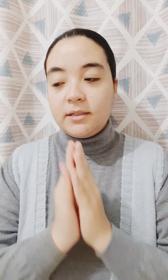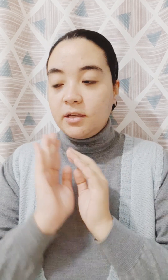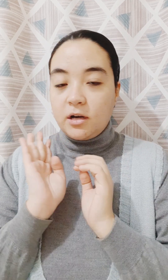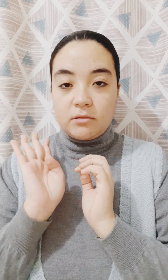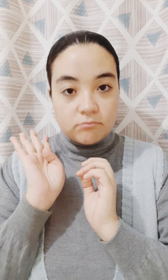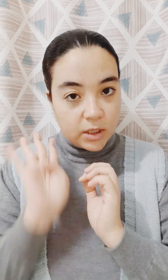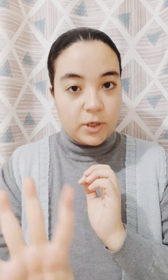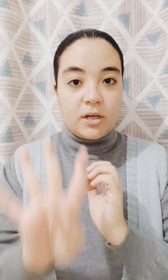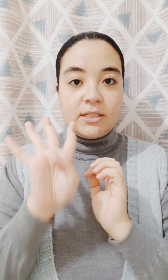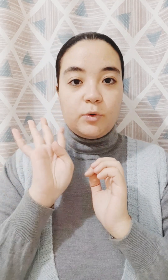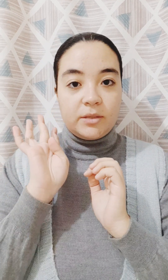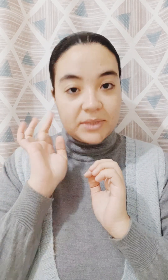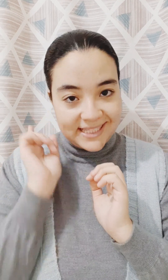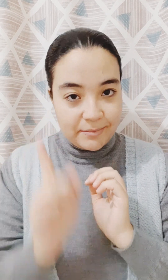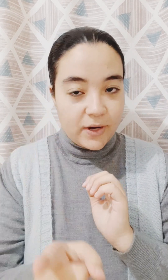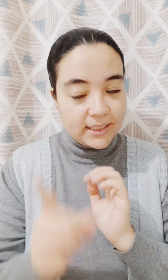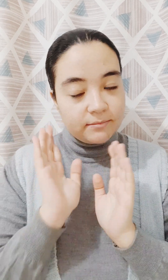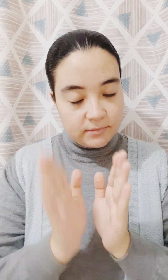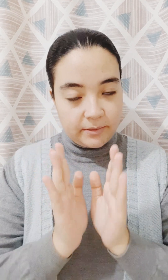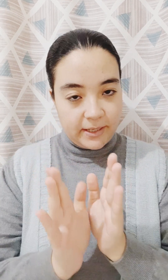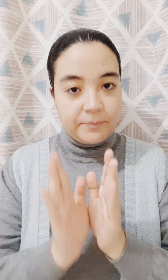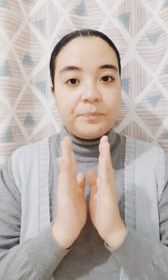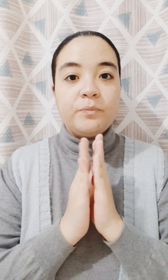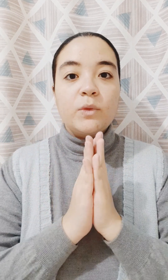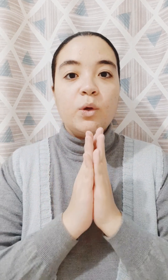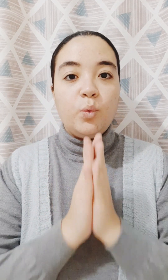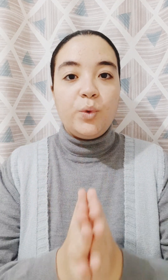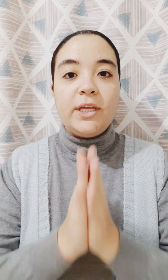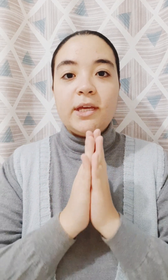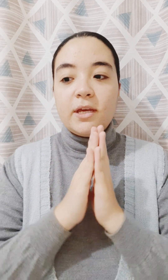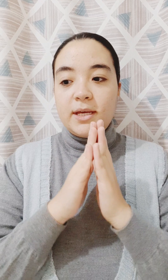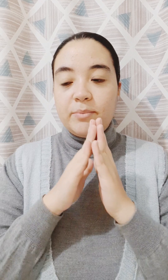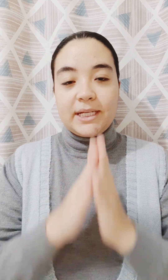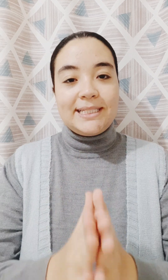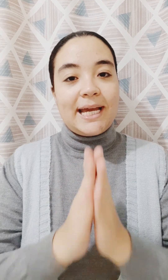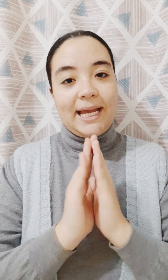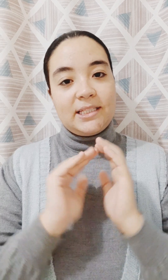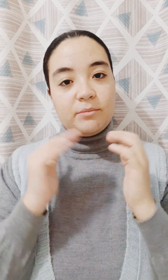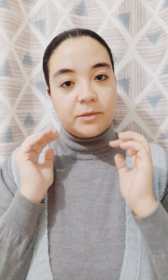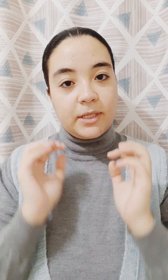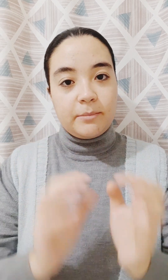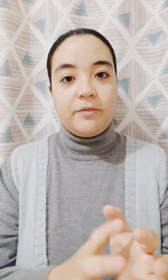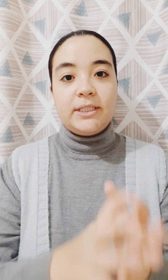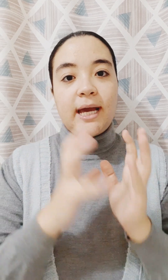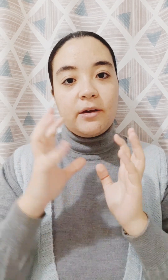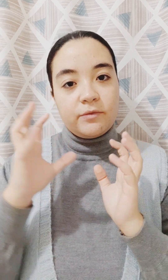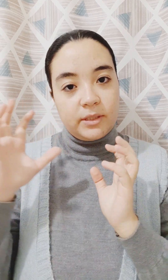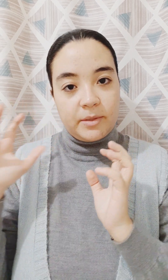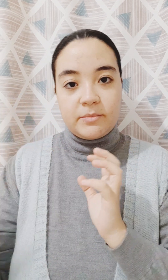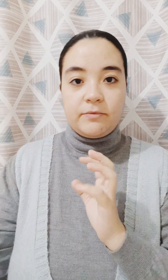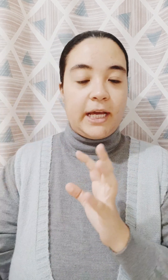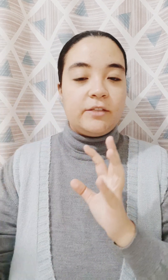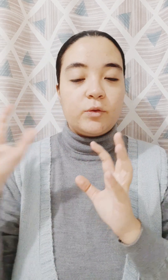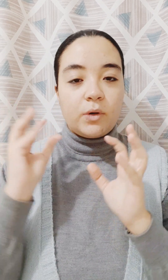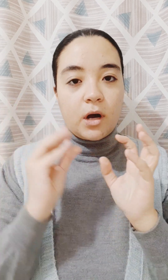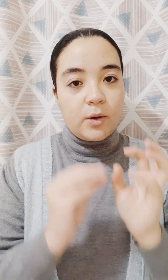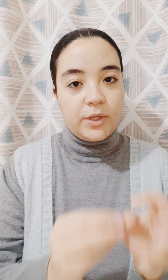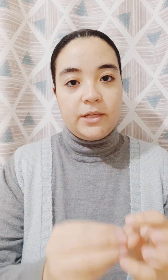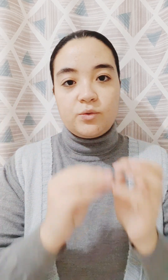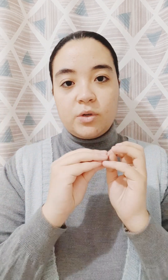اربع رقعات زي ما انا. تسليمها واحدة. تمام? وبنقديها عادي. بنبدأ بالفتحة. تمام? عادي في كل رقع وصورة